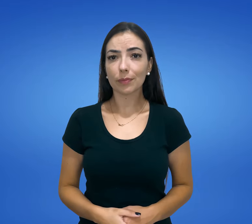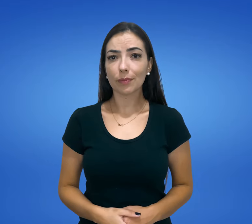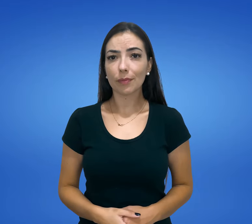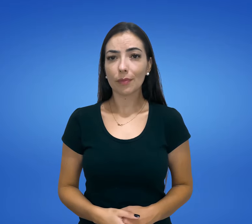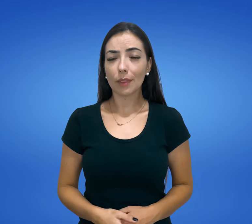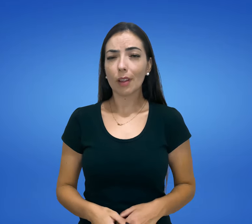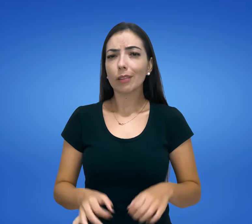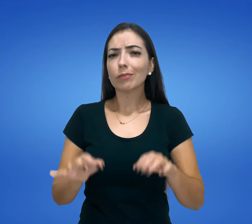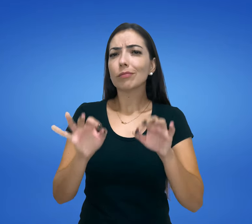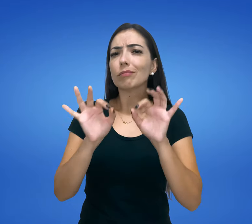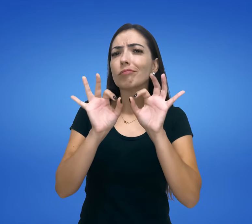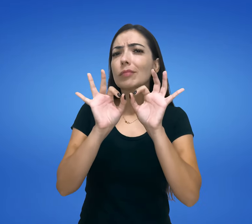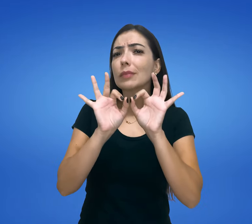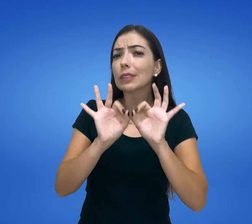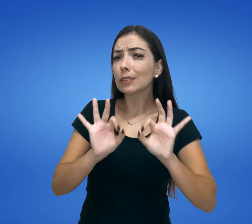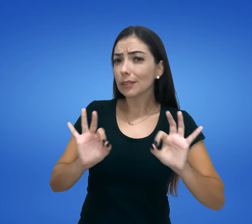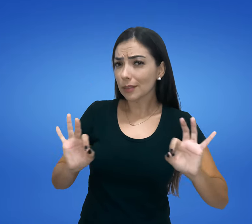Muito simples